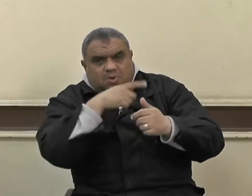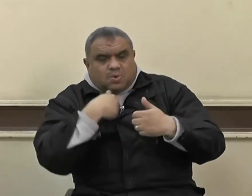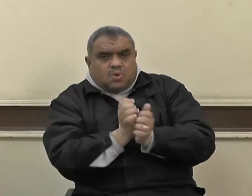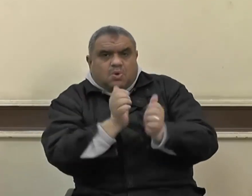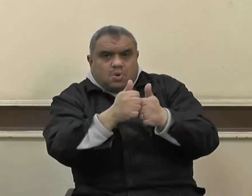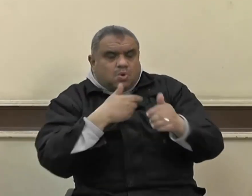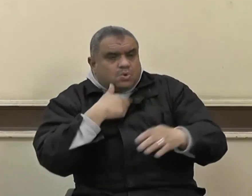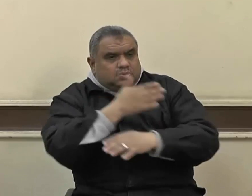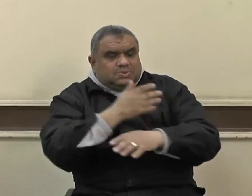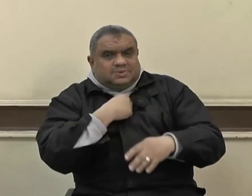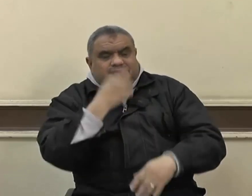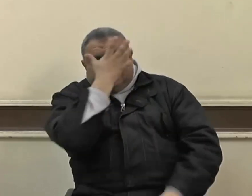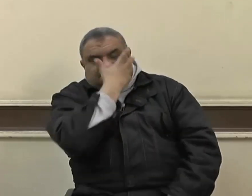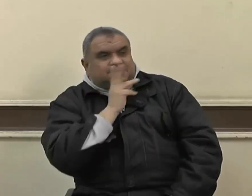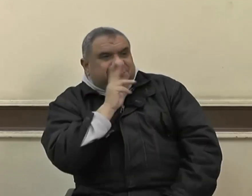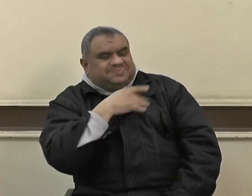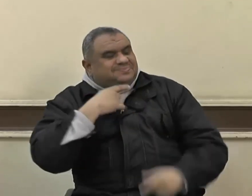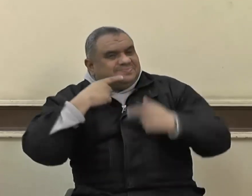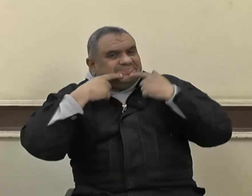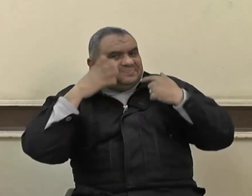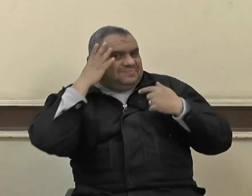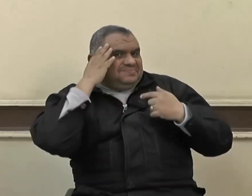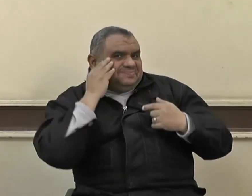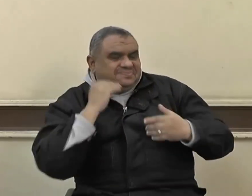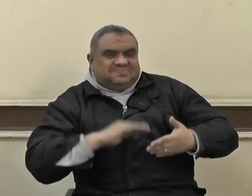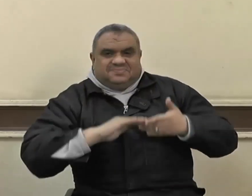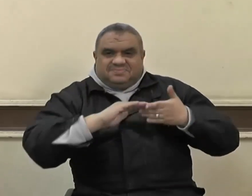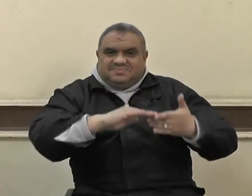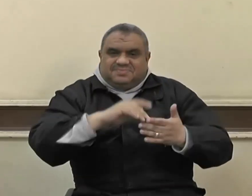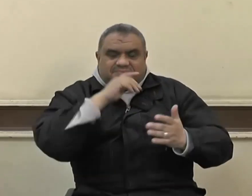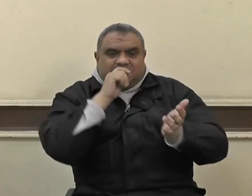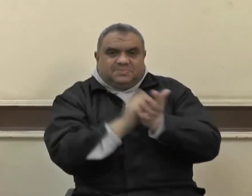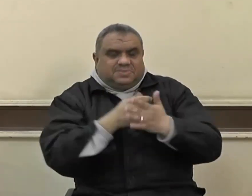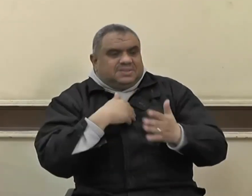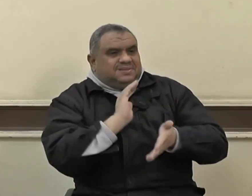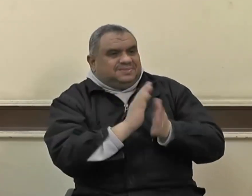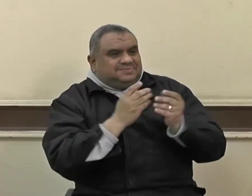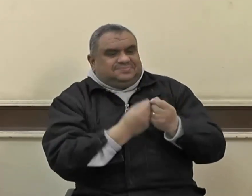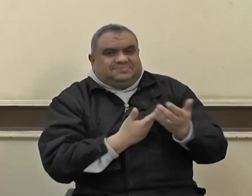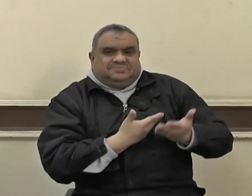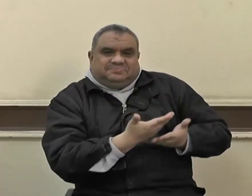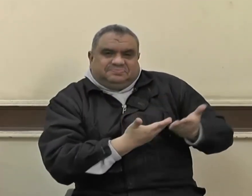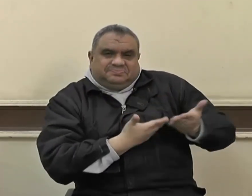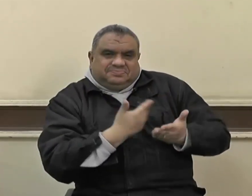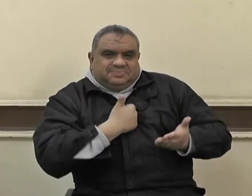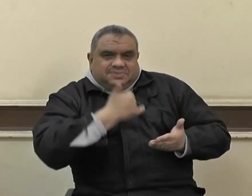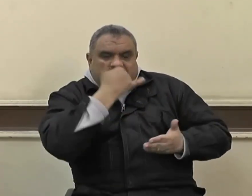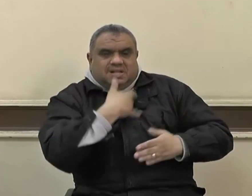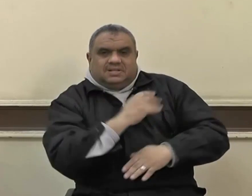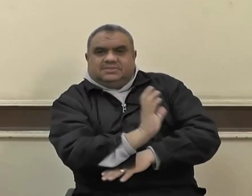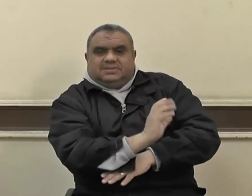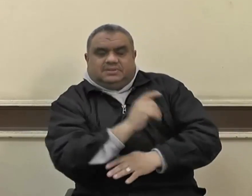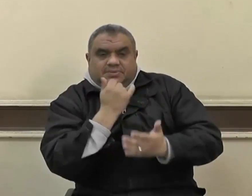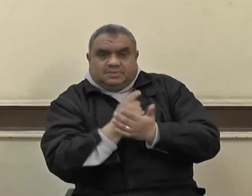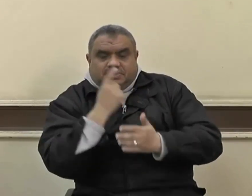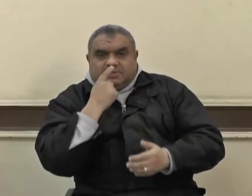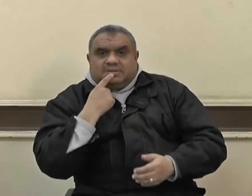وفاة أبيهم أقول قولي هذا وأستغفر الله لي ولكم الحمد